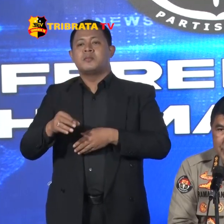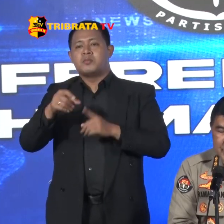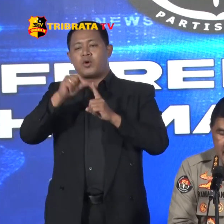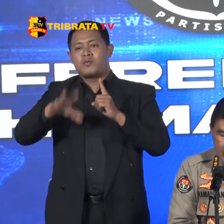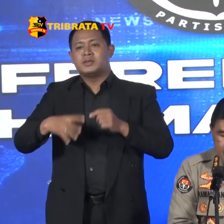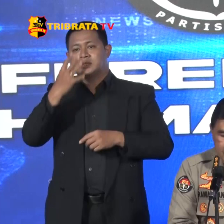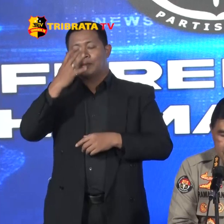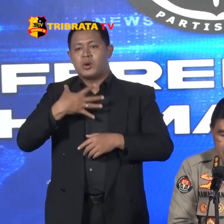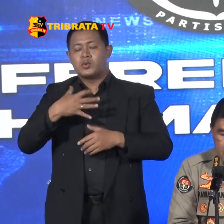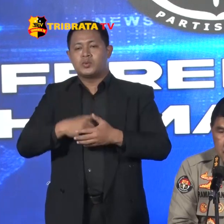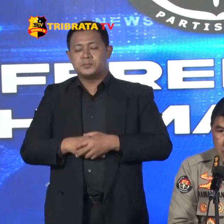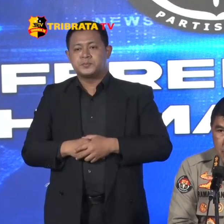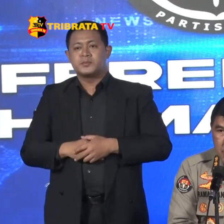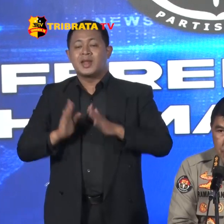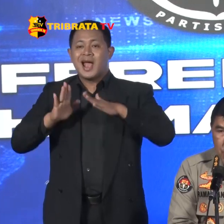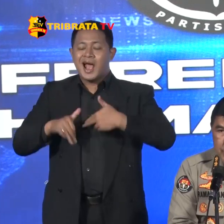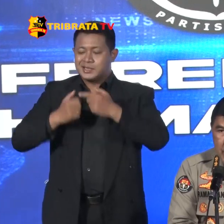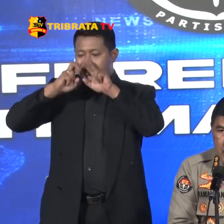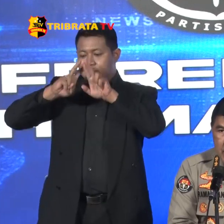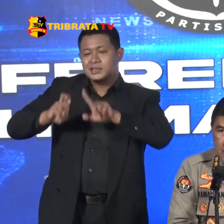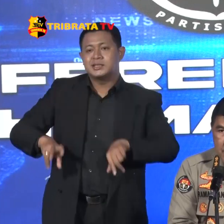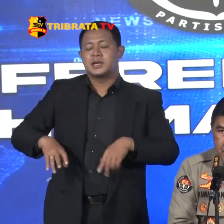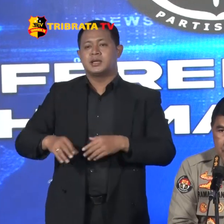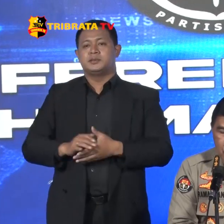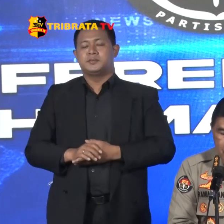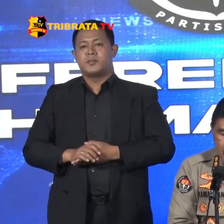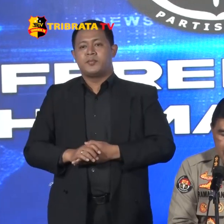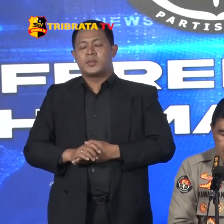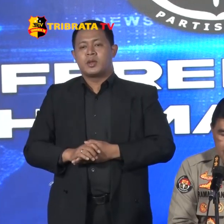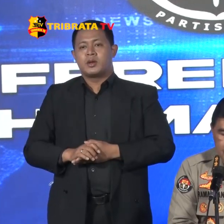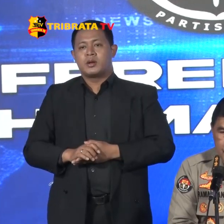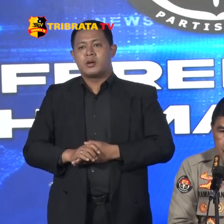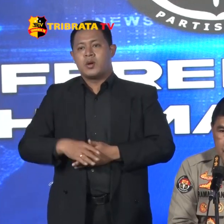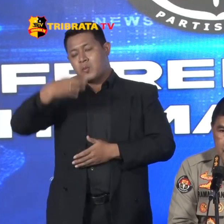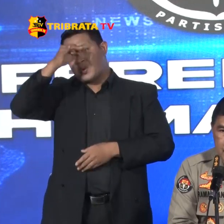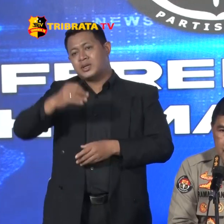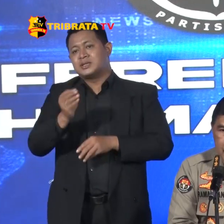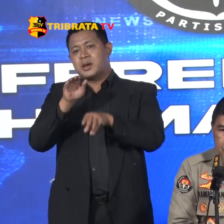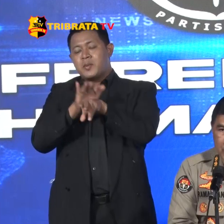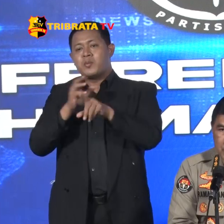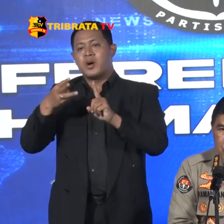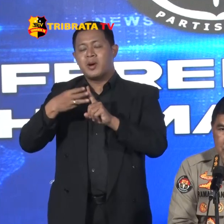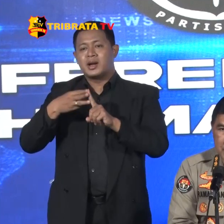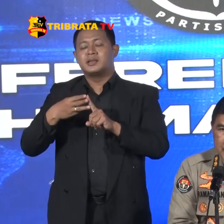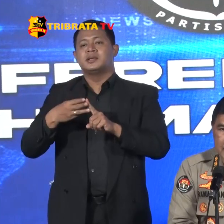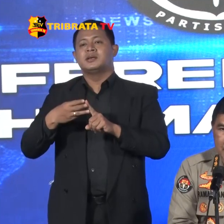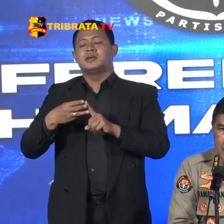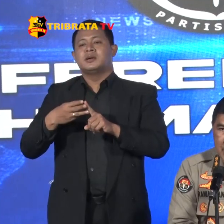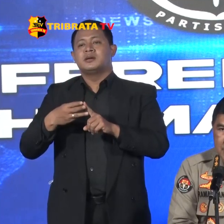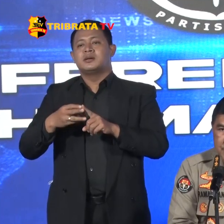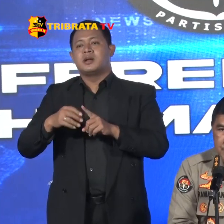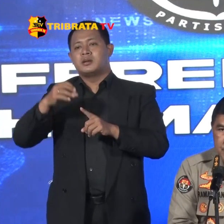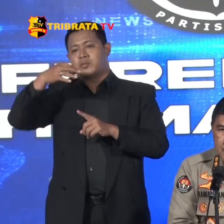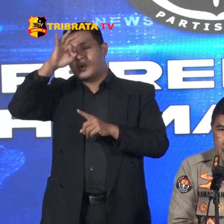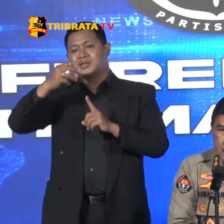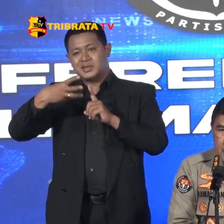hasil penyelidikan Dan Polda Papua Barat Dan Polres Bintuni Bekerja sama